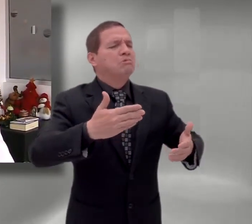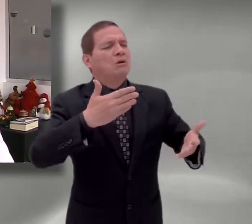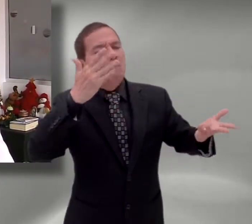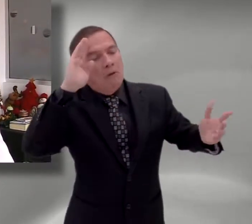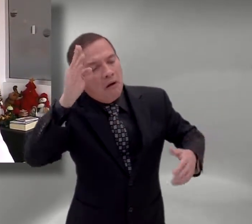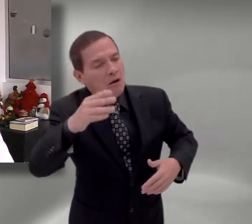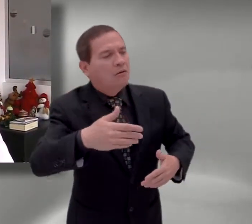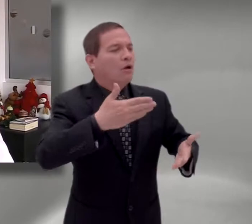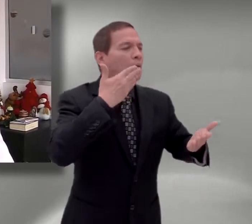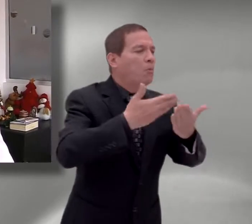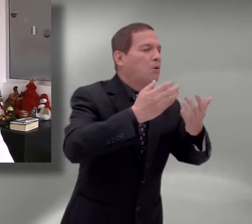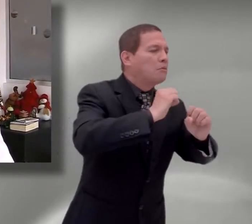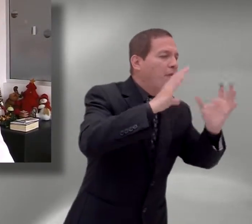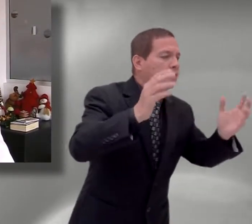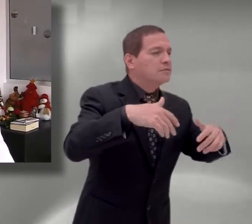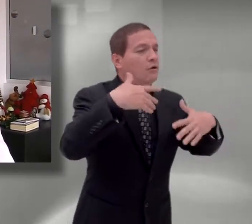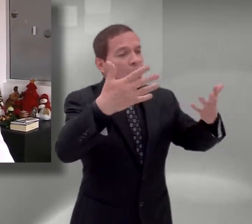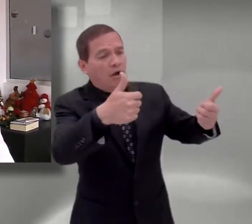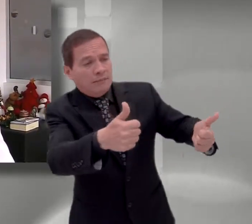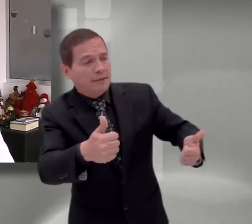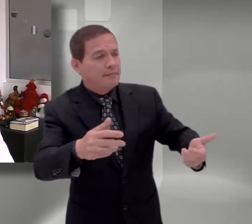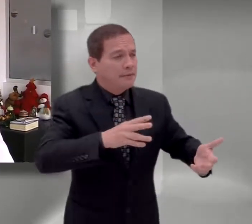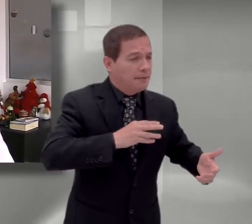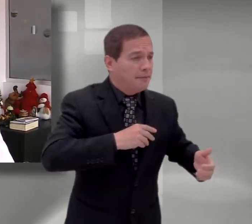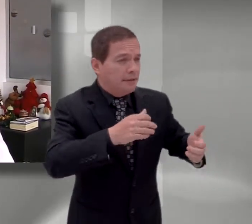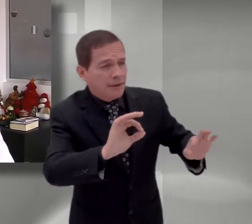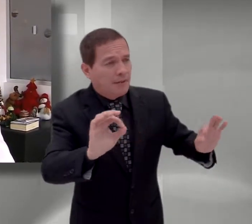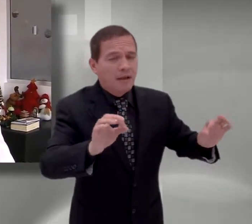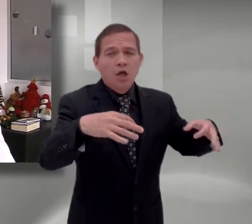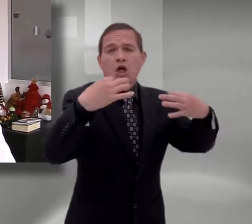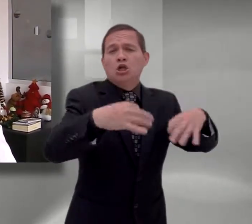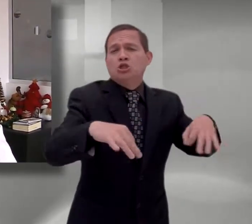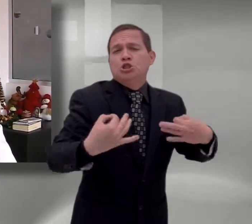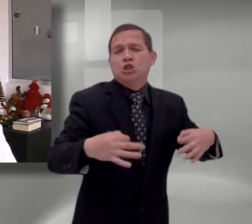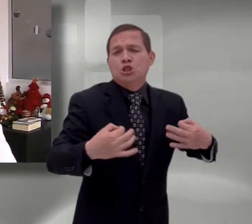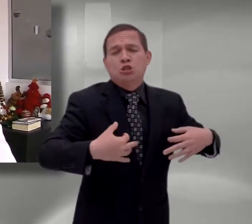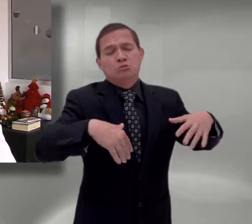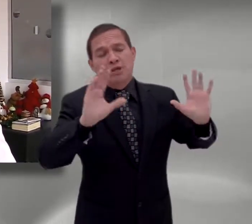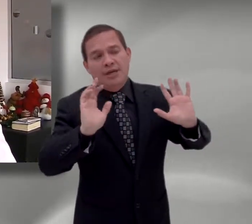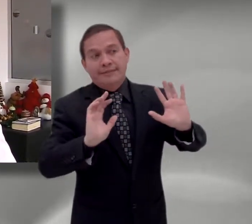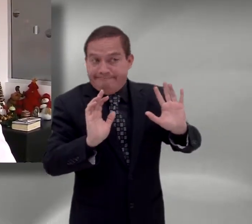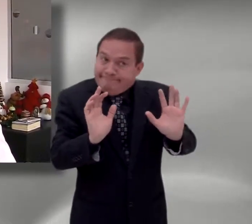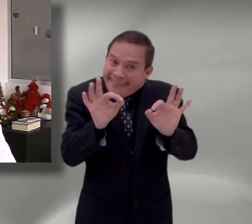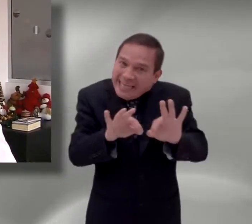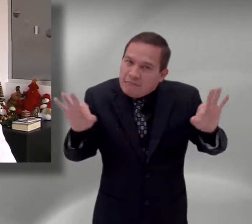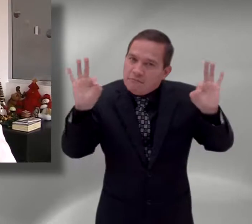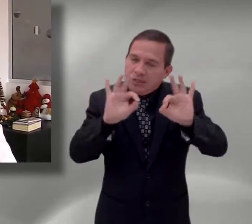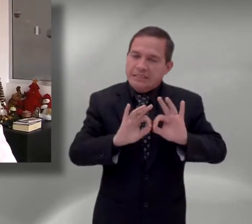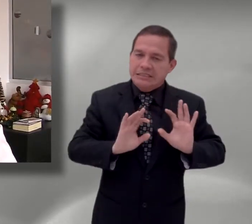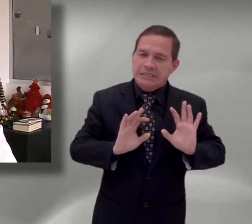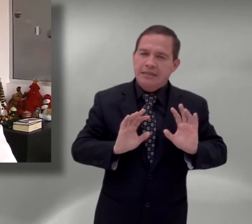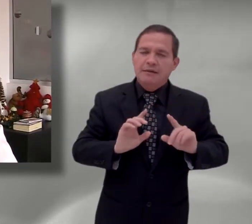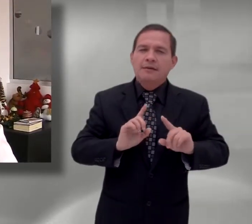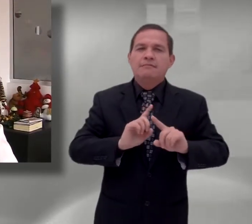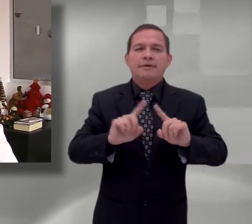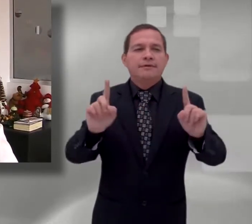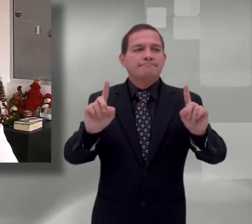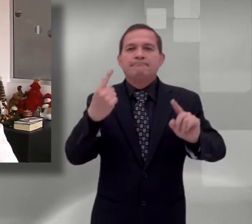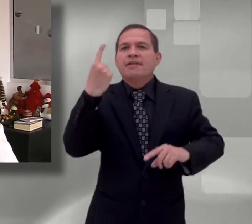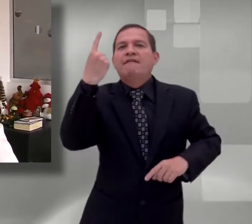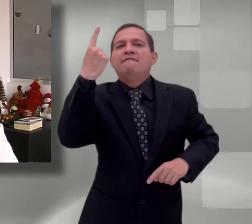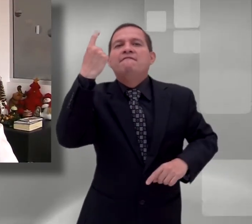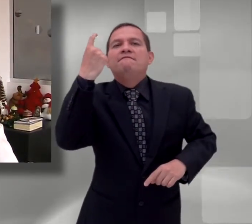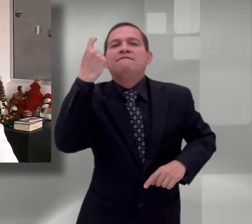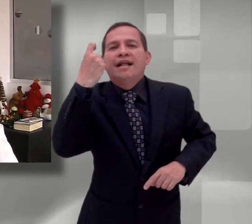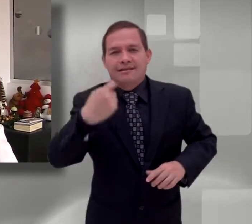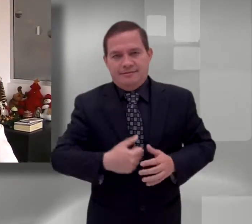estudiantes y realmente, si bien ese es parte del problema, realmente el problema va mucho